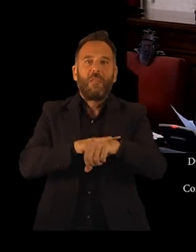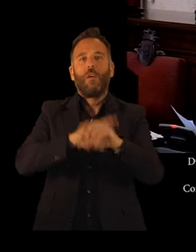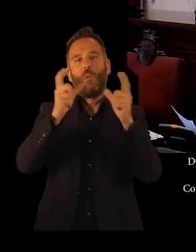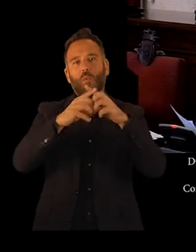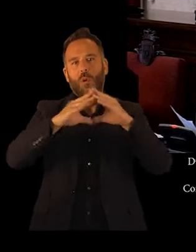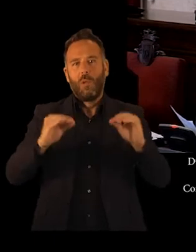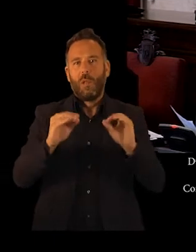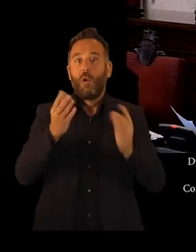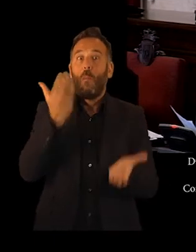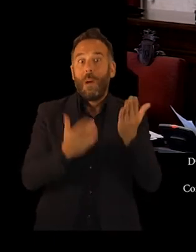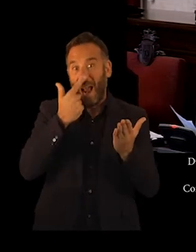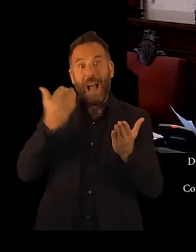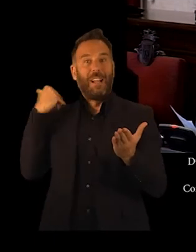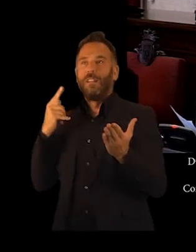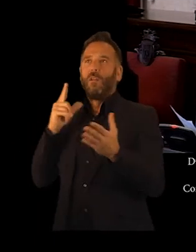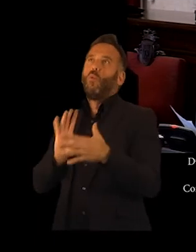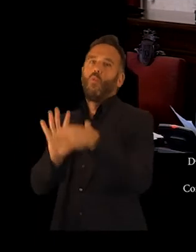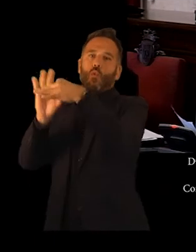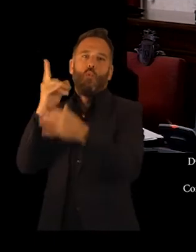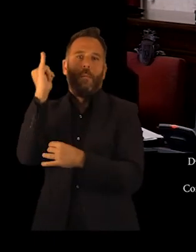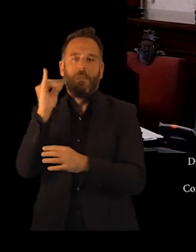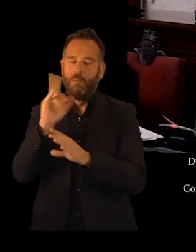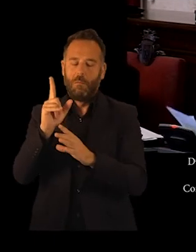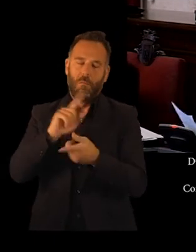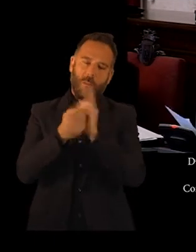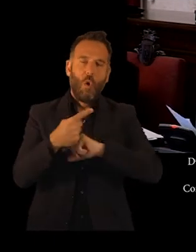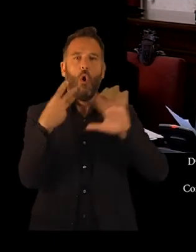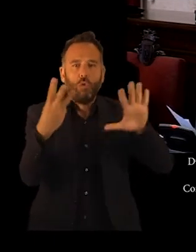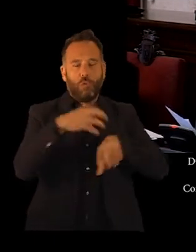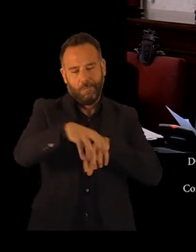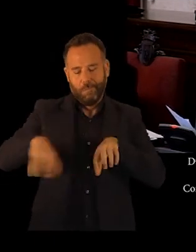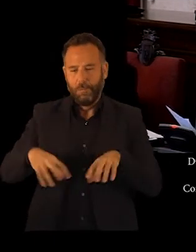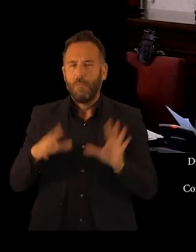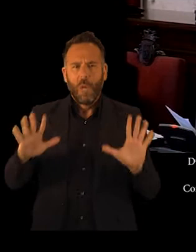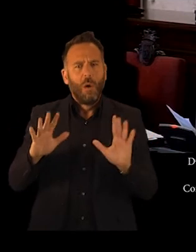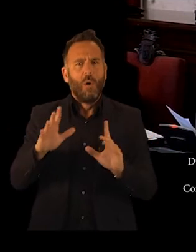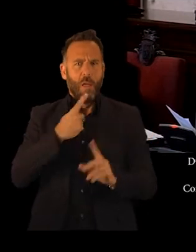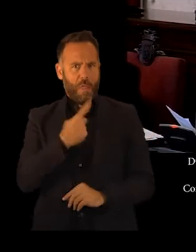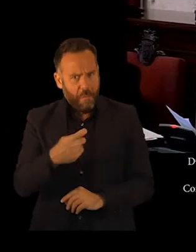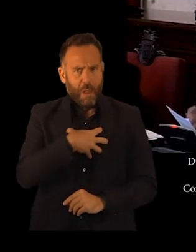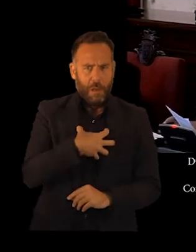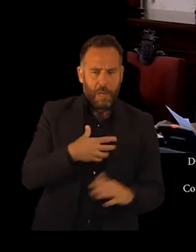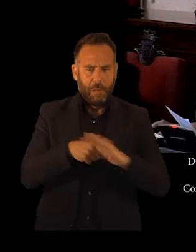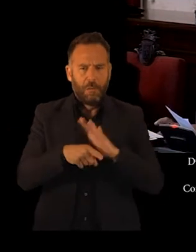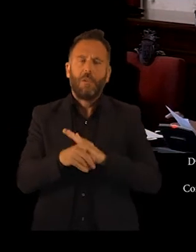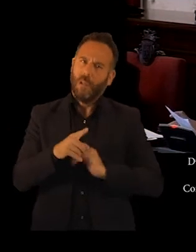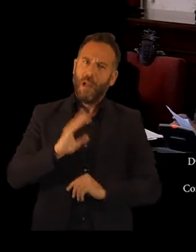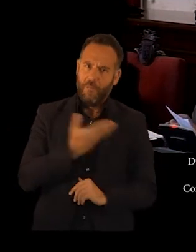unido como venía realizándose. Esto dificultó la gestión y tuvo nefastas consecuencias. No obstante, consiguió